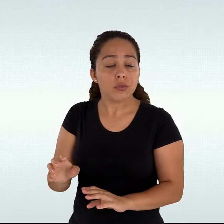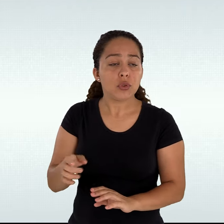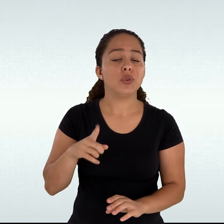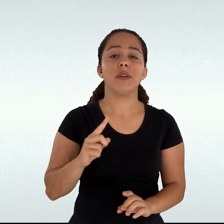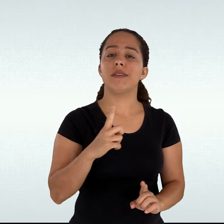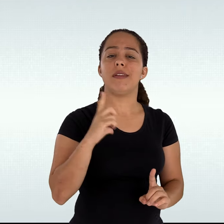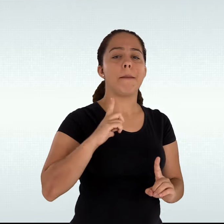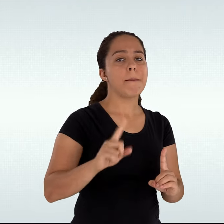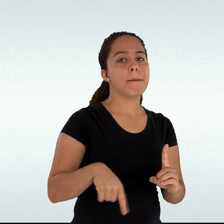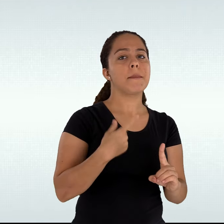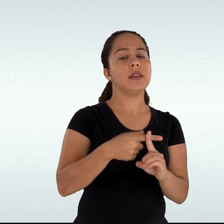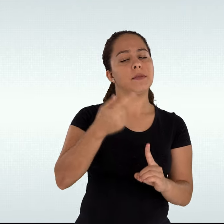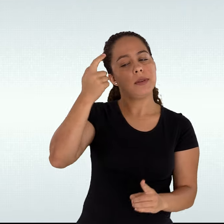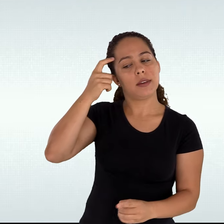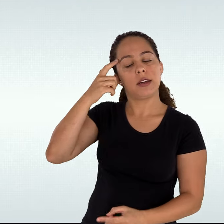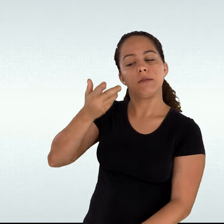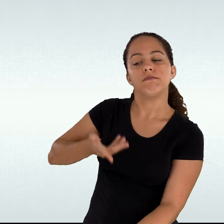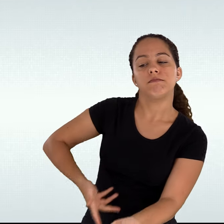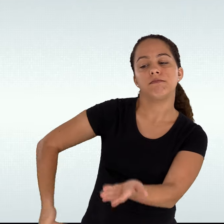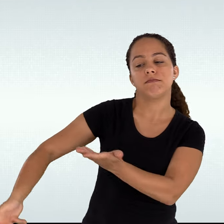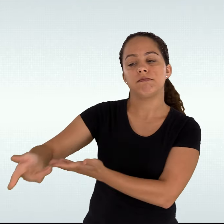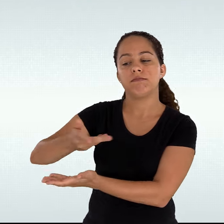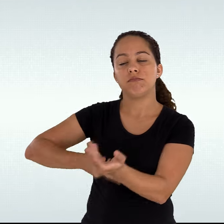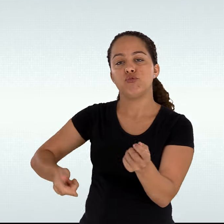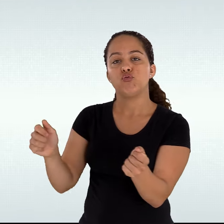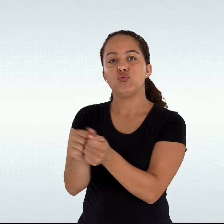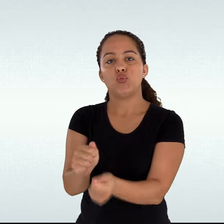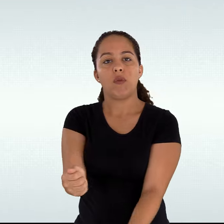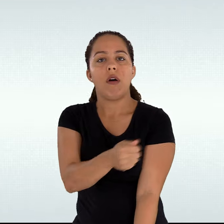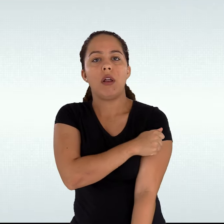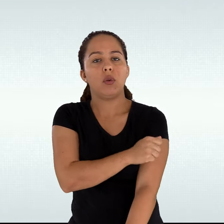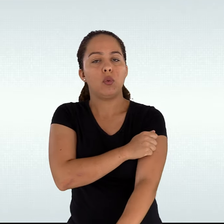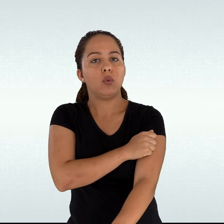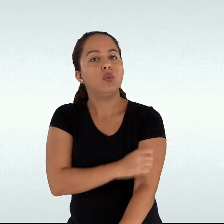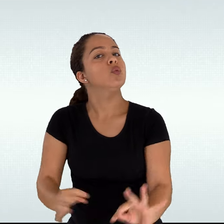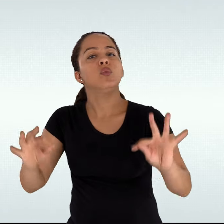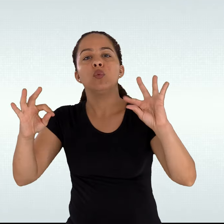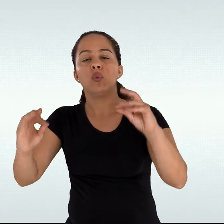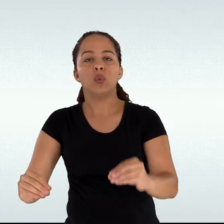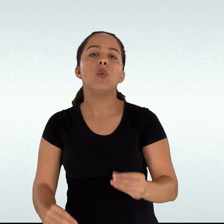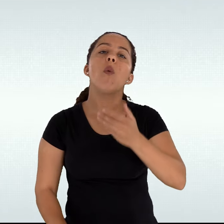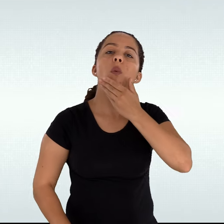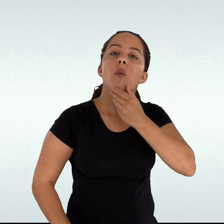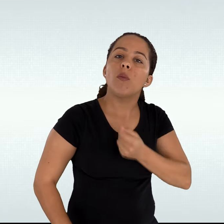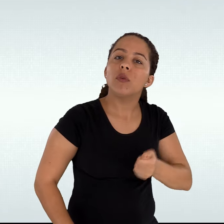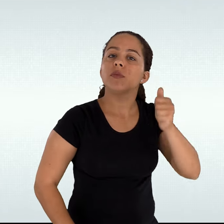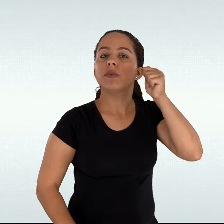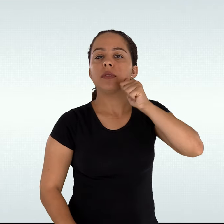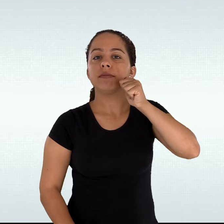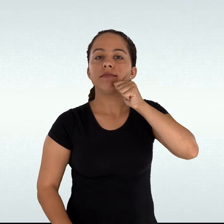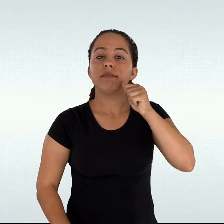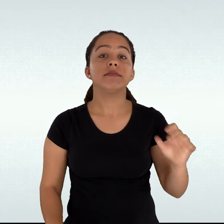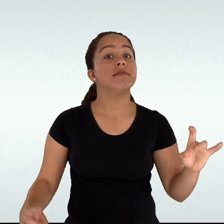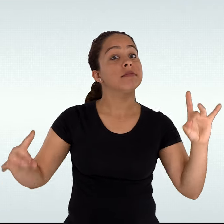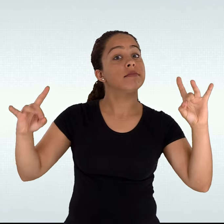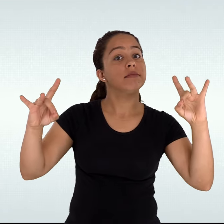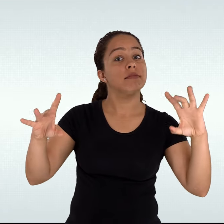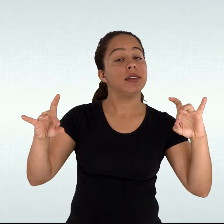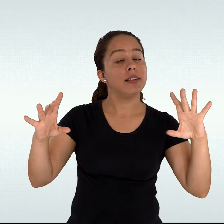de um ambiente amistoso e acolhedor para todos e todas estudantes, em específico, para